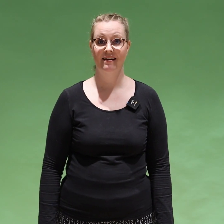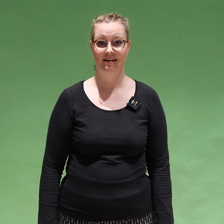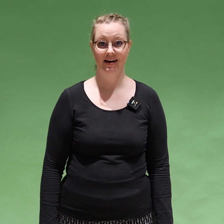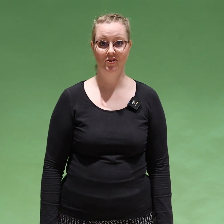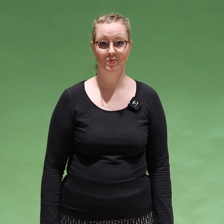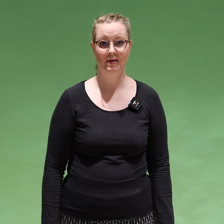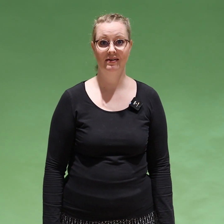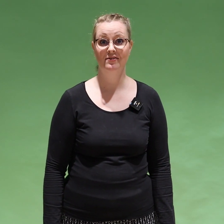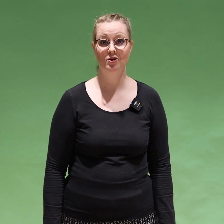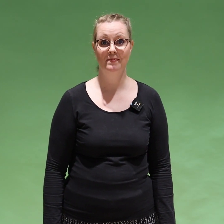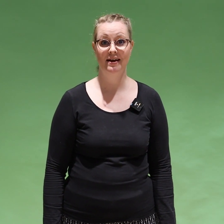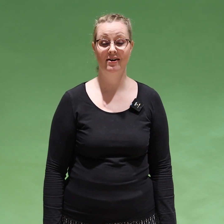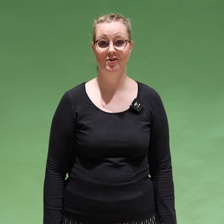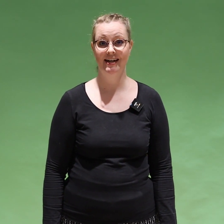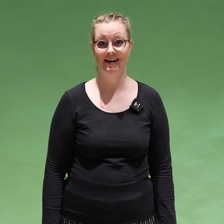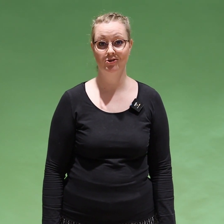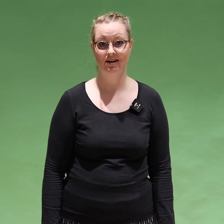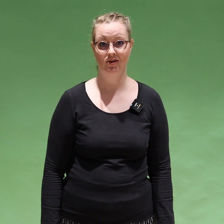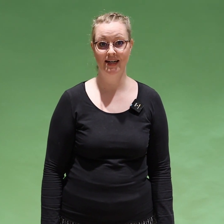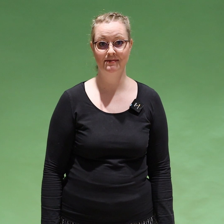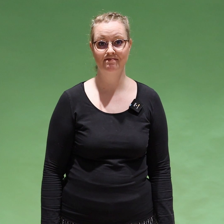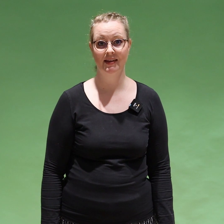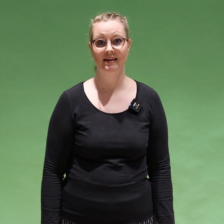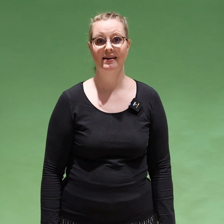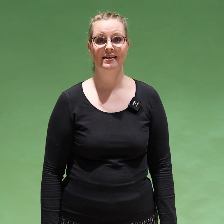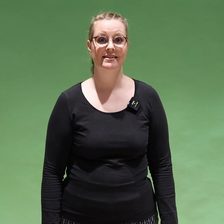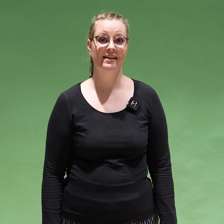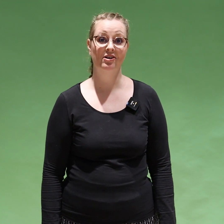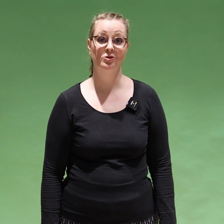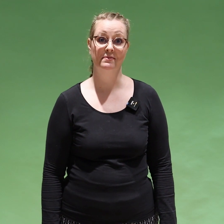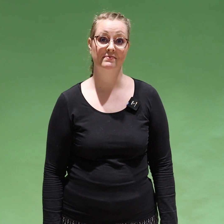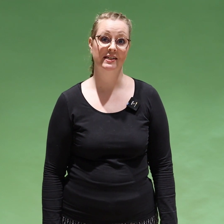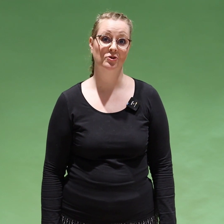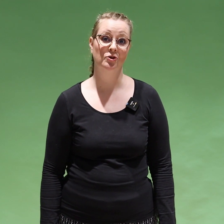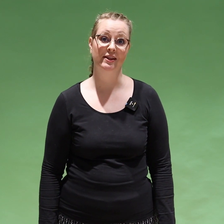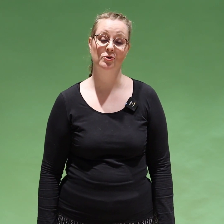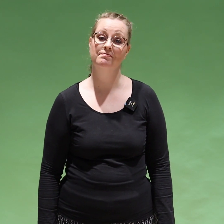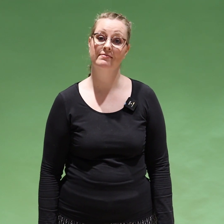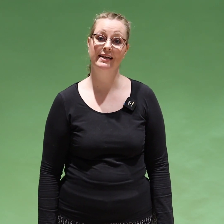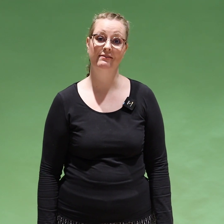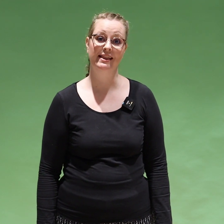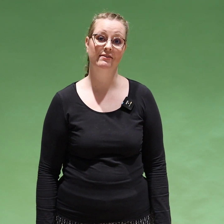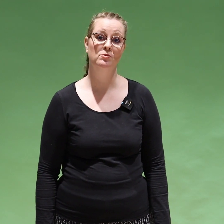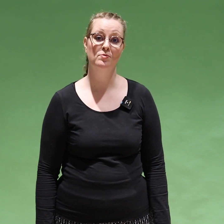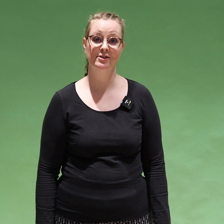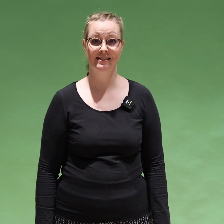Aivojumppa aktivoi meidän aivojen eri osa-alueita. Sen kautta sen on todettu lievittävän muun muassa